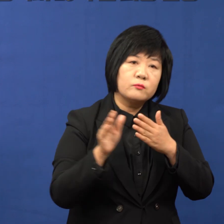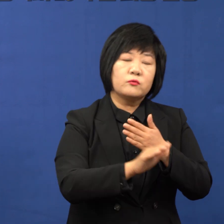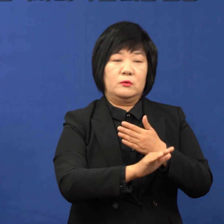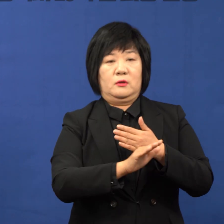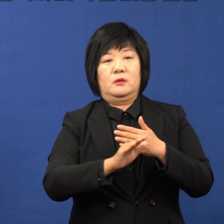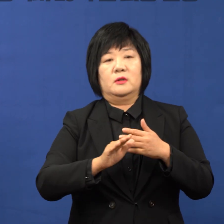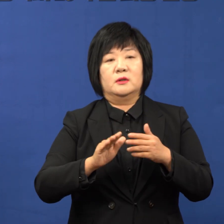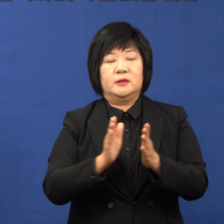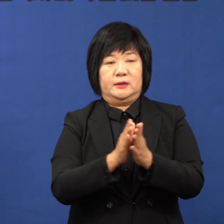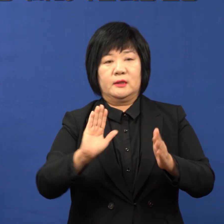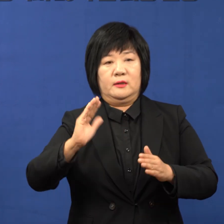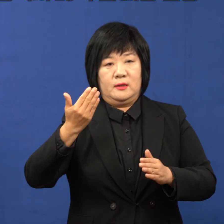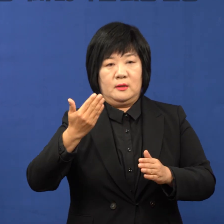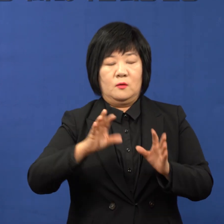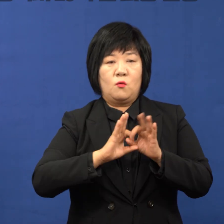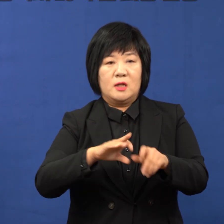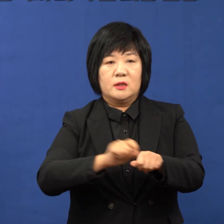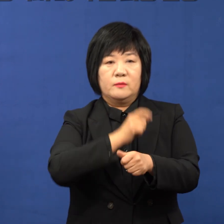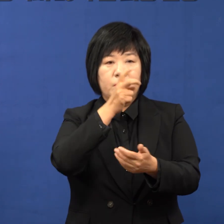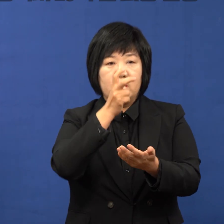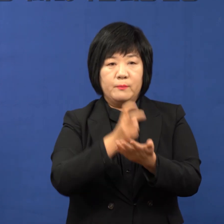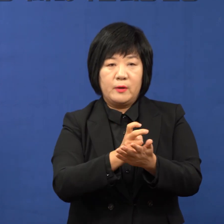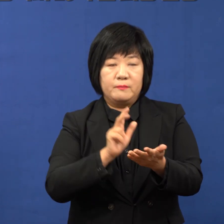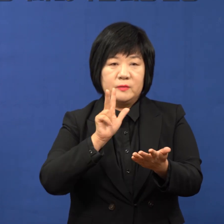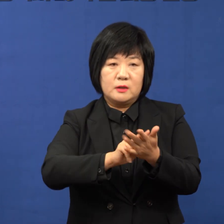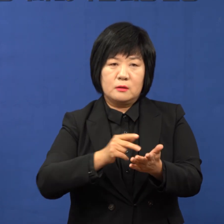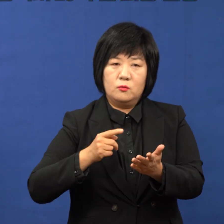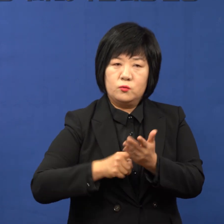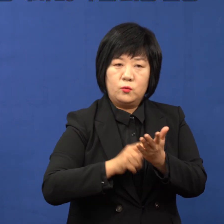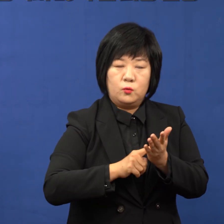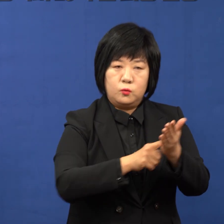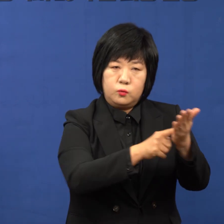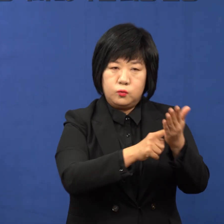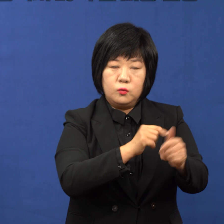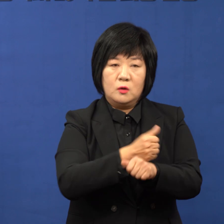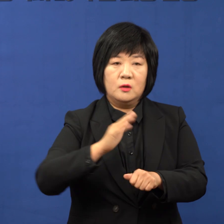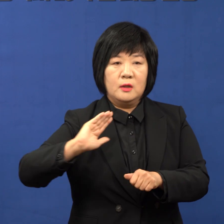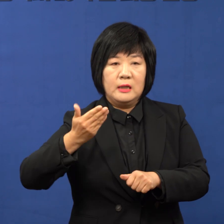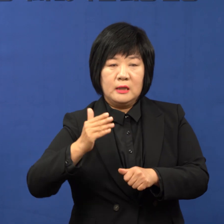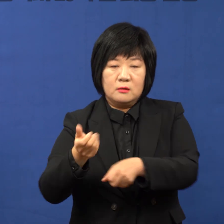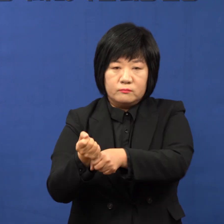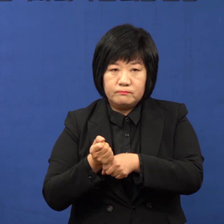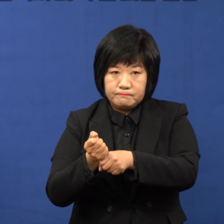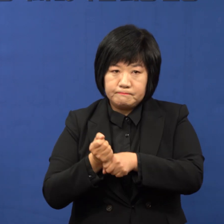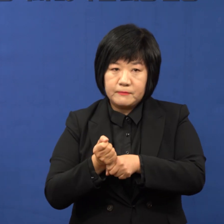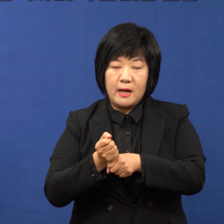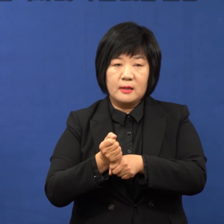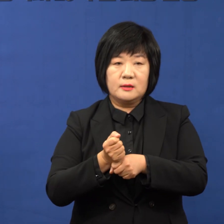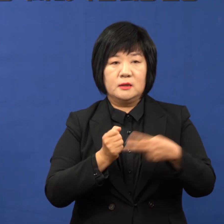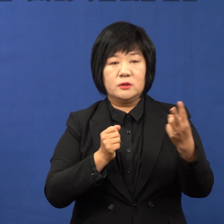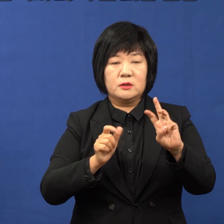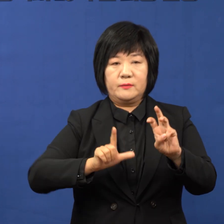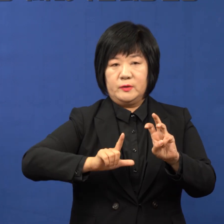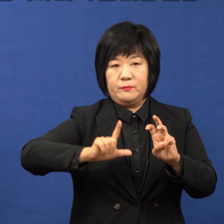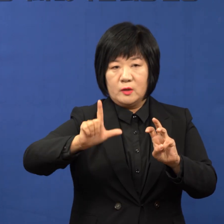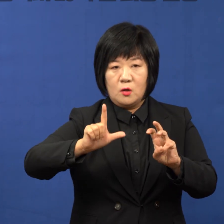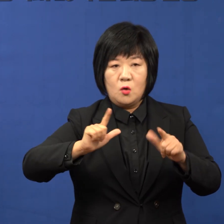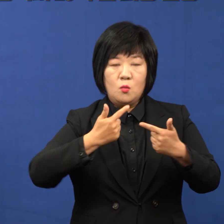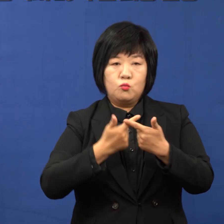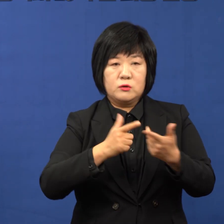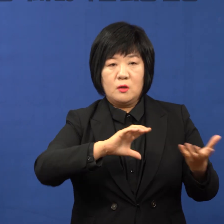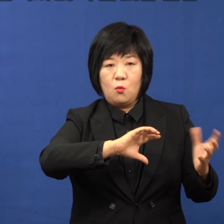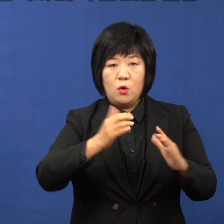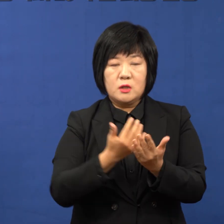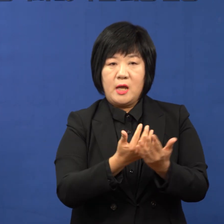시작입니다. 관련 특별법 제정을 촉구하고 사업 추진 절차를 최대한 단축해서 2030년에 부산